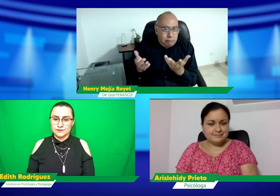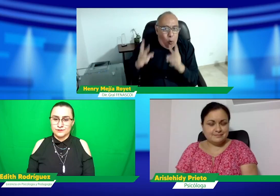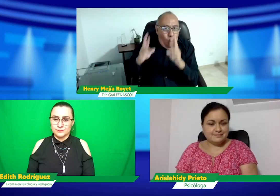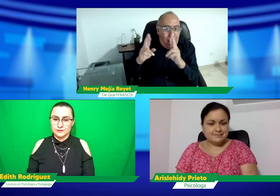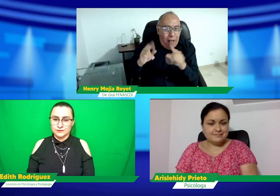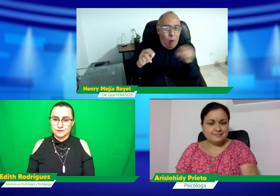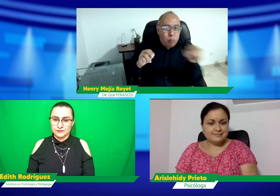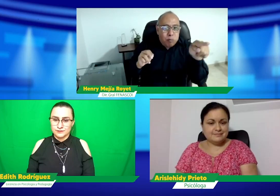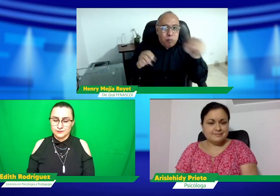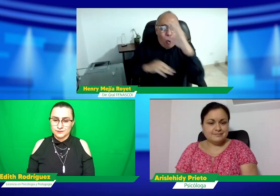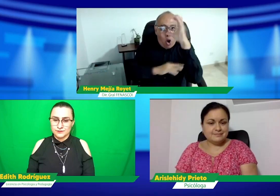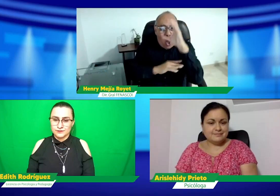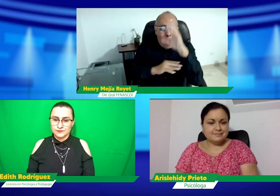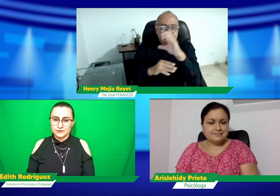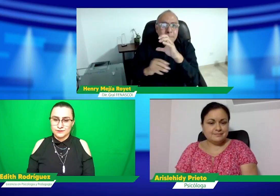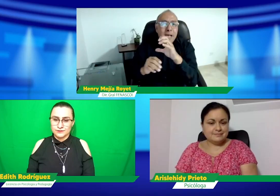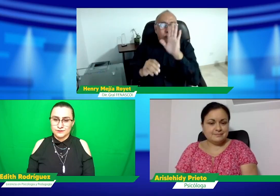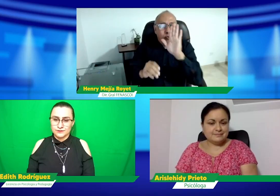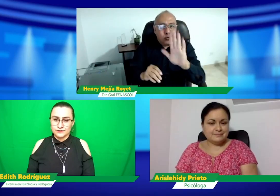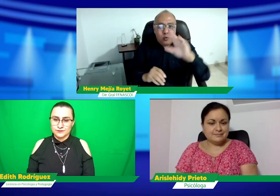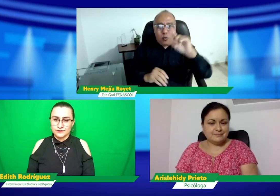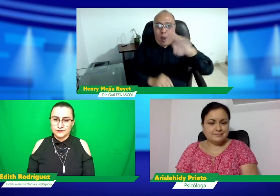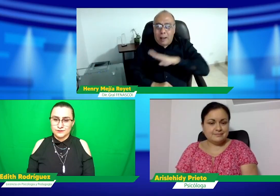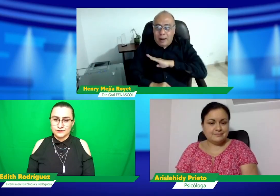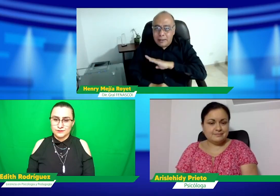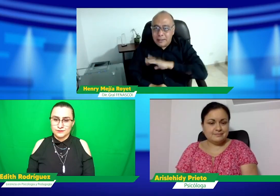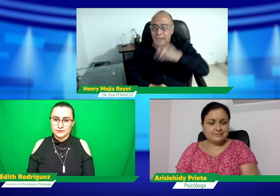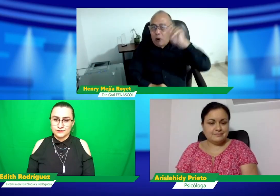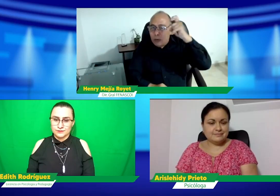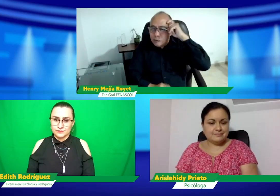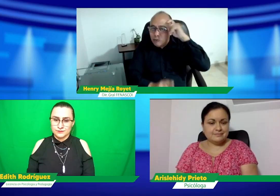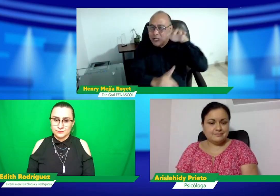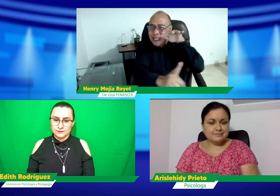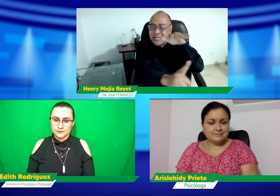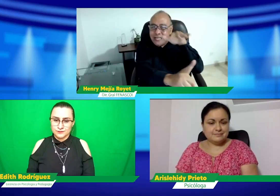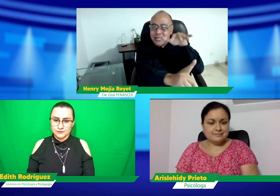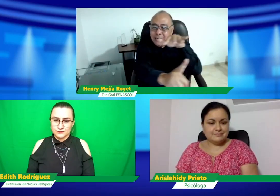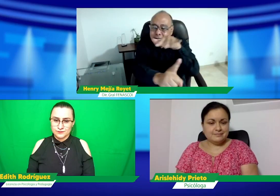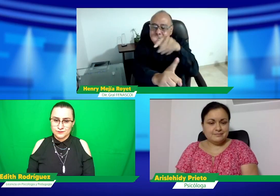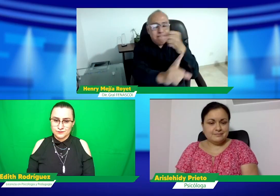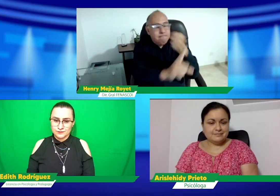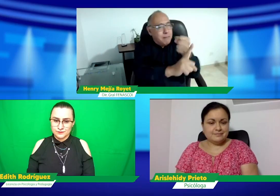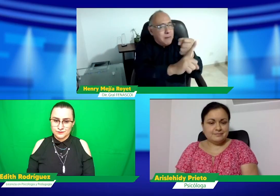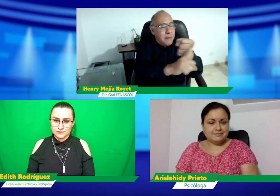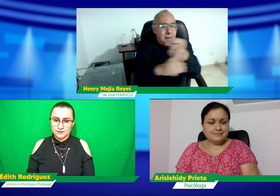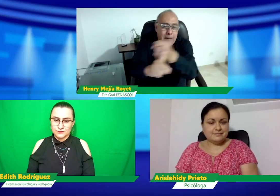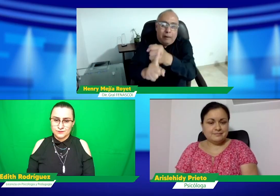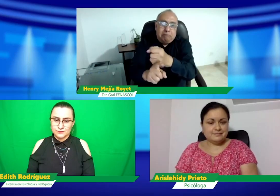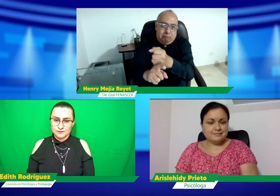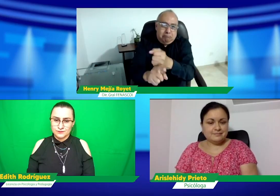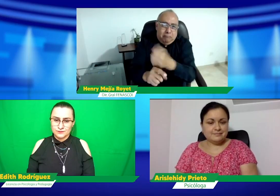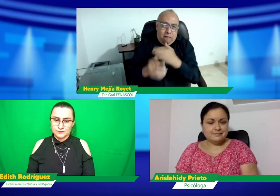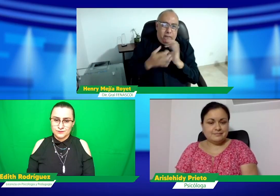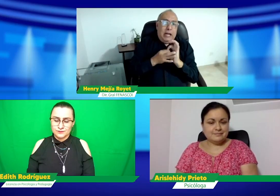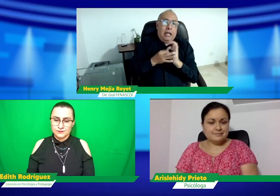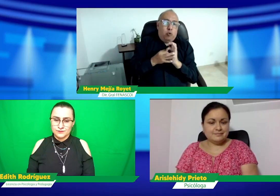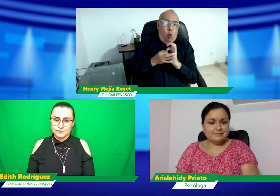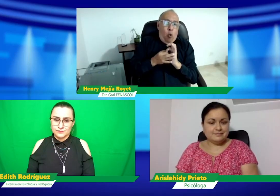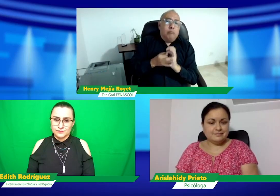líneas y de proyectos es porque se les ha mostrado la necesidad, entonces qué bueno es que se pueda hacer la incidencia con las alcaldías, con